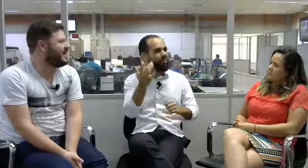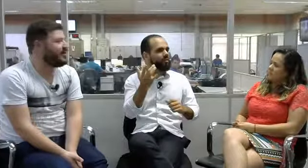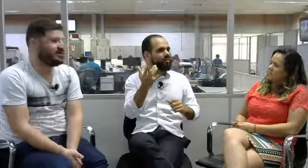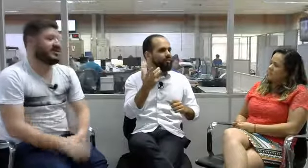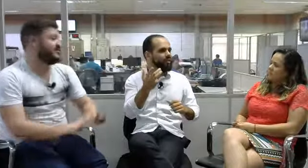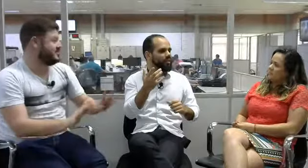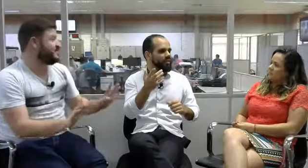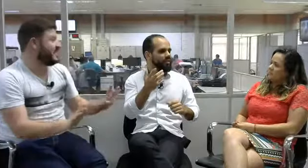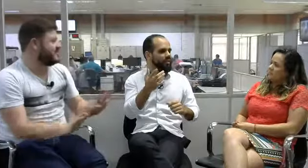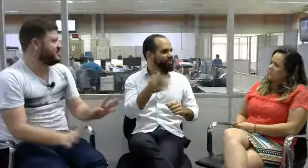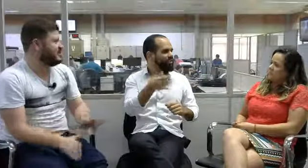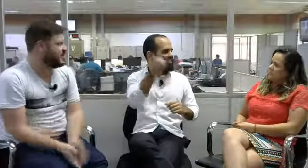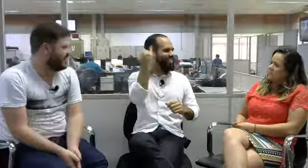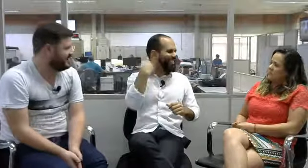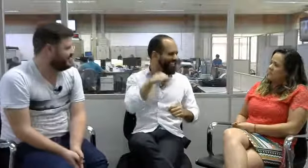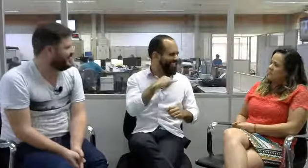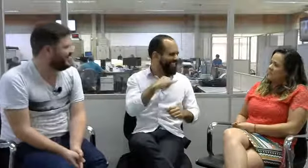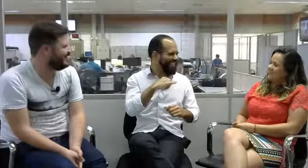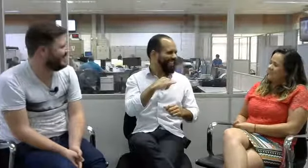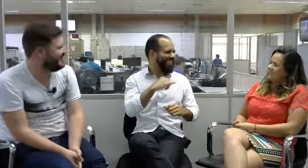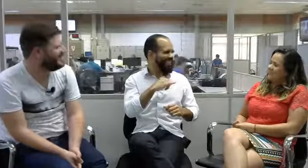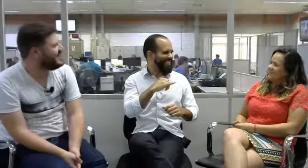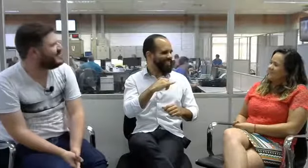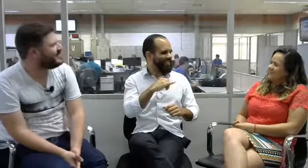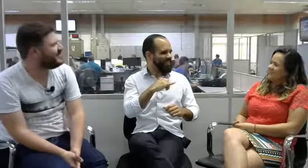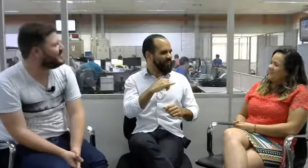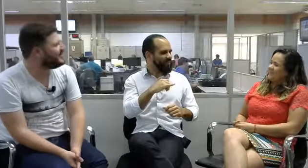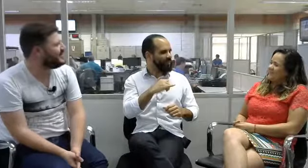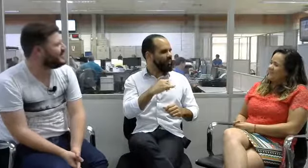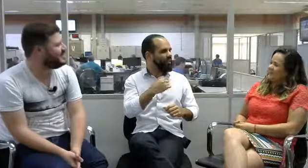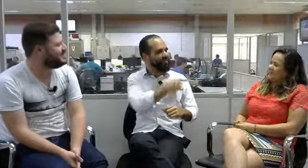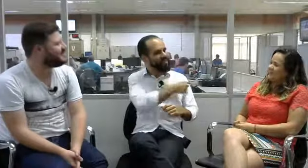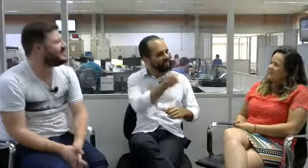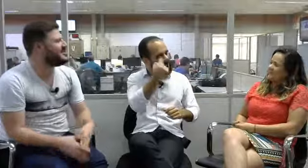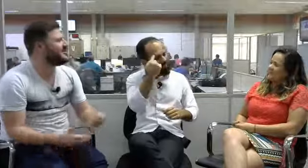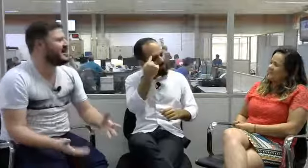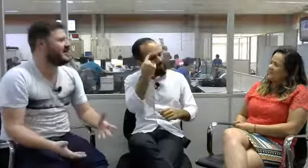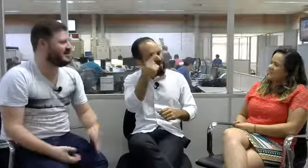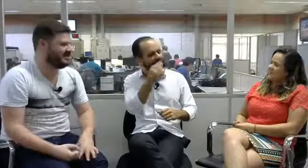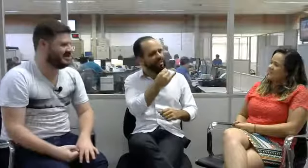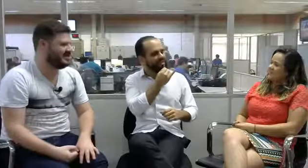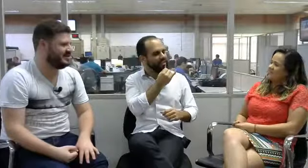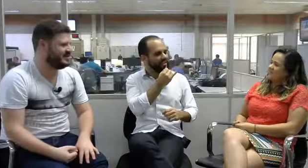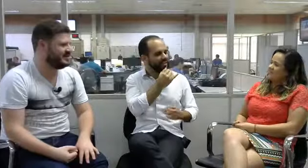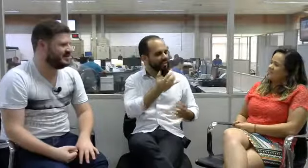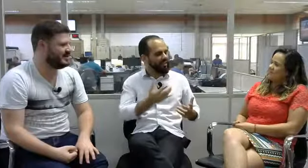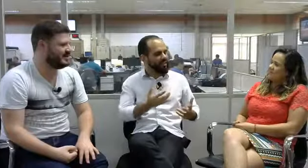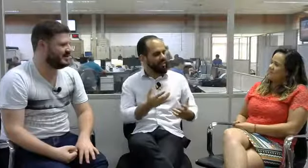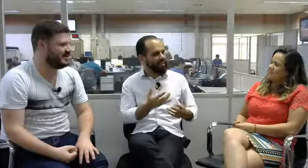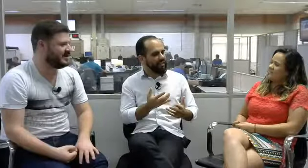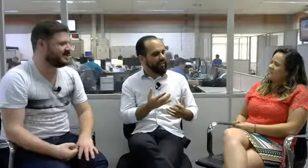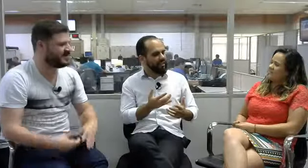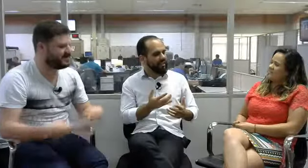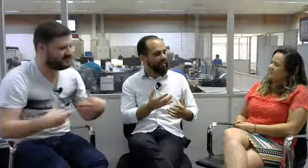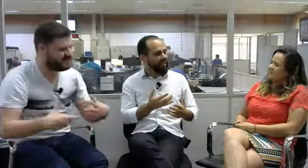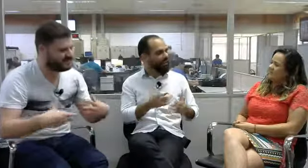olha, até atividade já, Jaque. Como que você enxerga, Jaqueline, que esse tema venha para